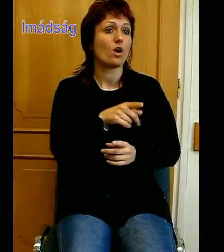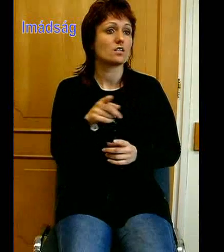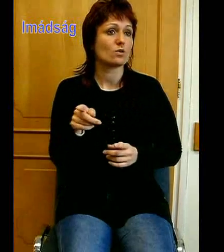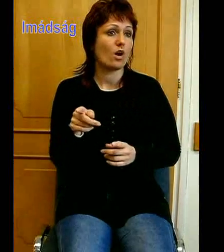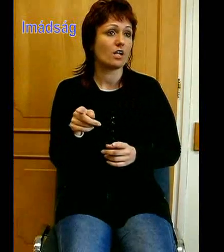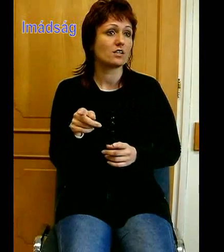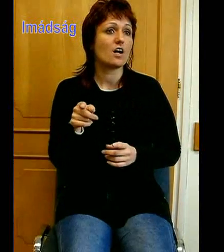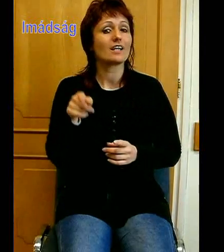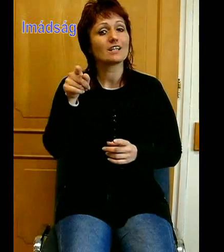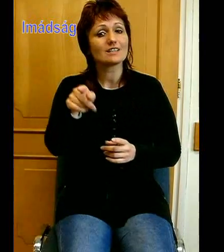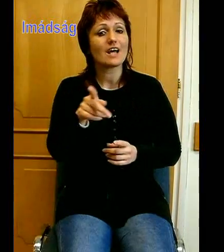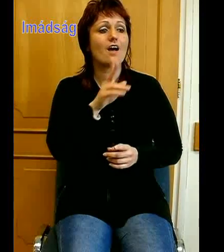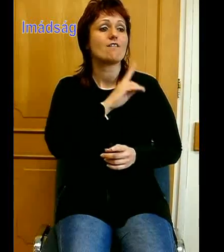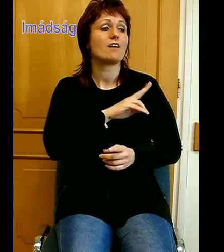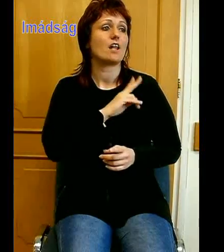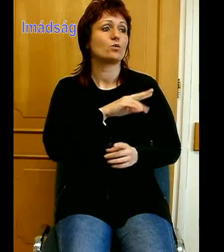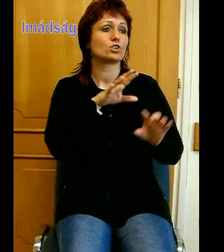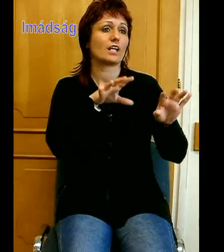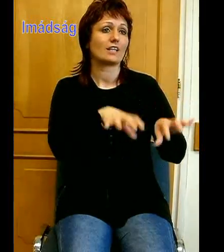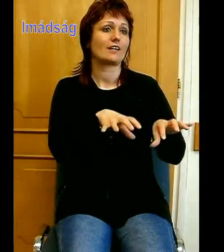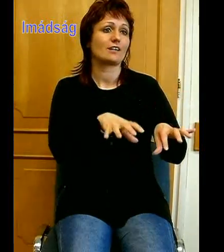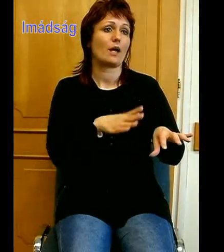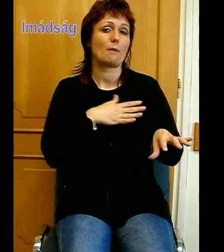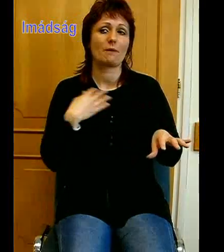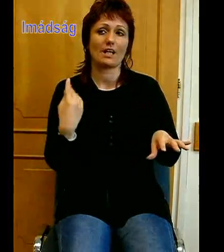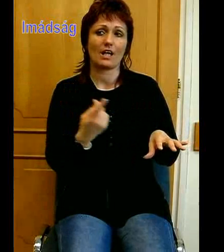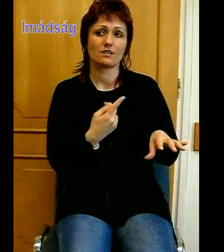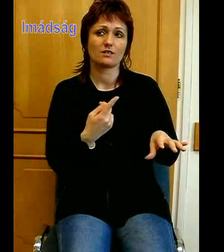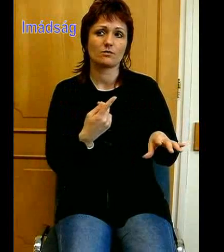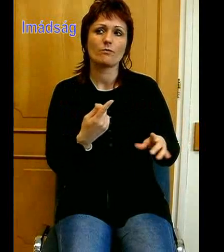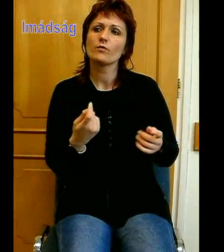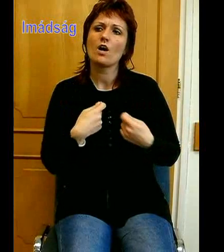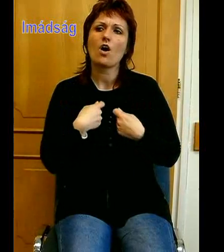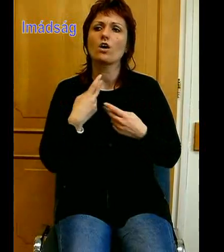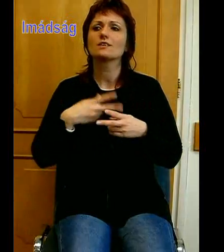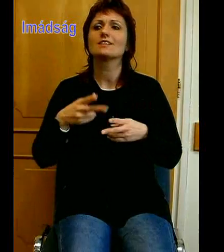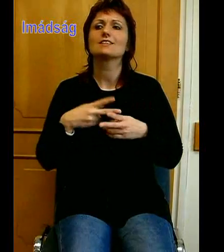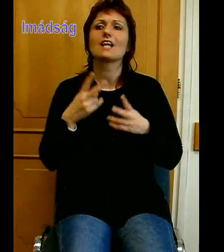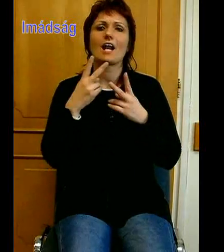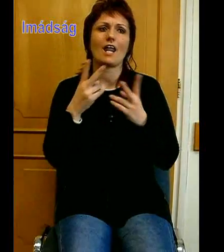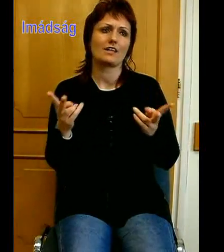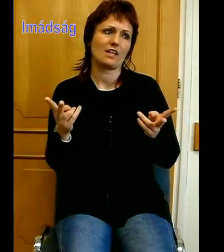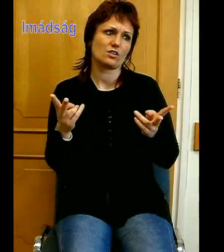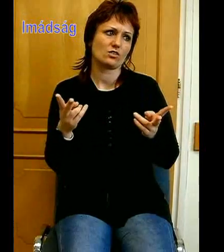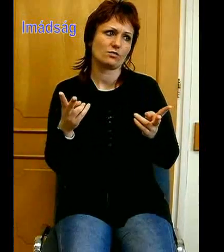felelősekké tettél minket. Adj tisztánlátást ebben a kérdésben. Hőrizd meg minket